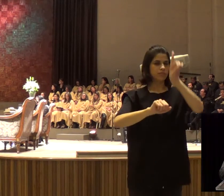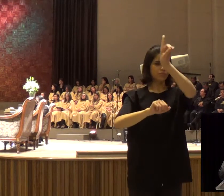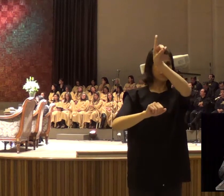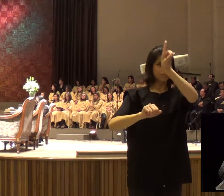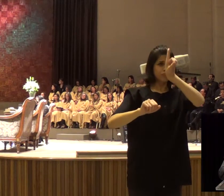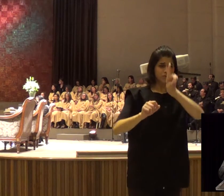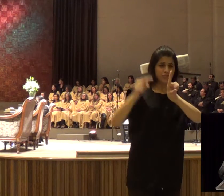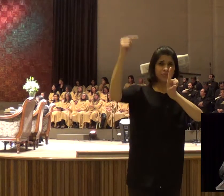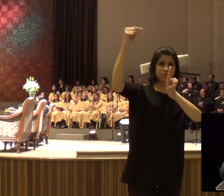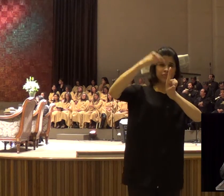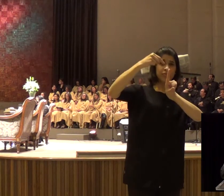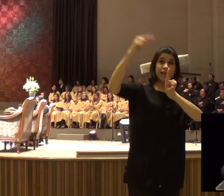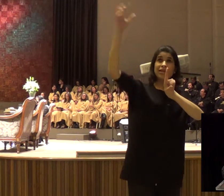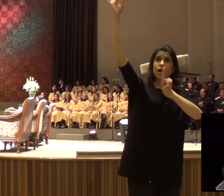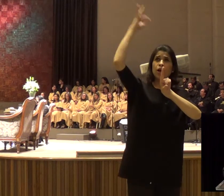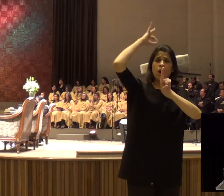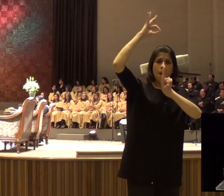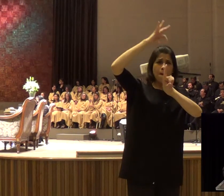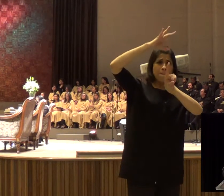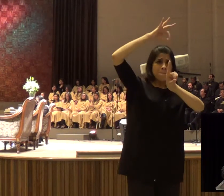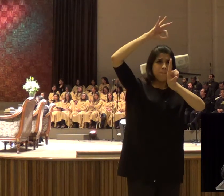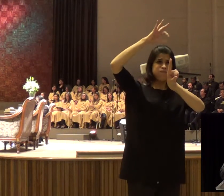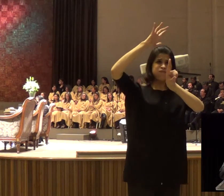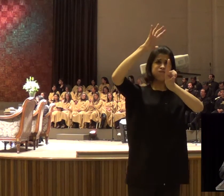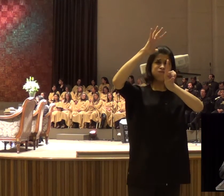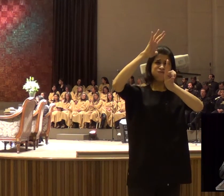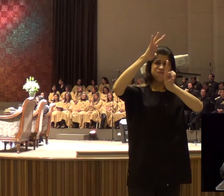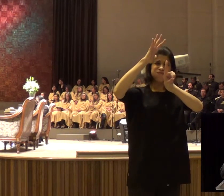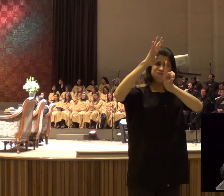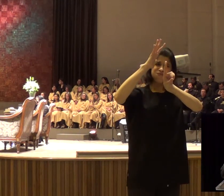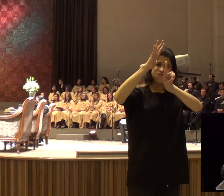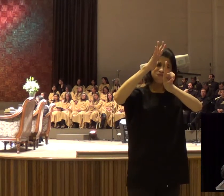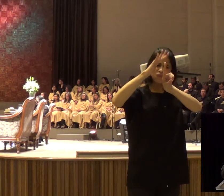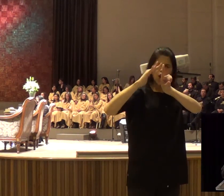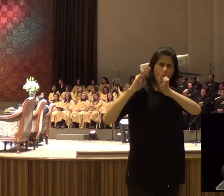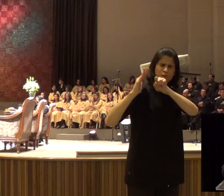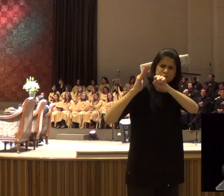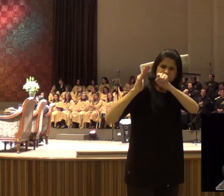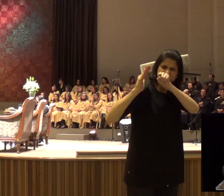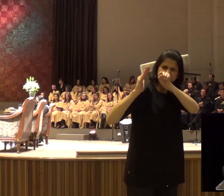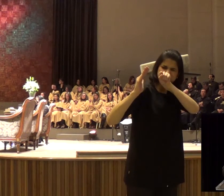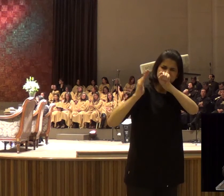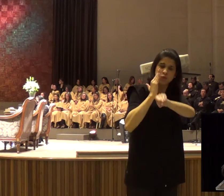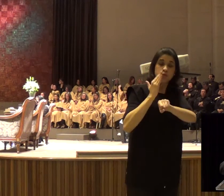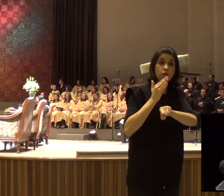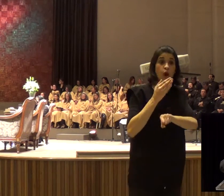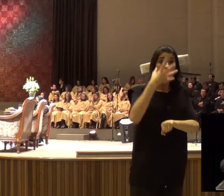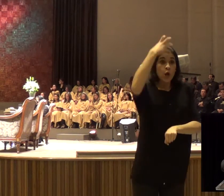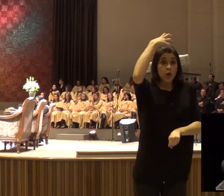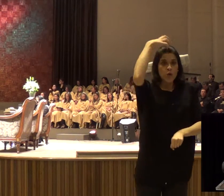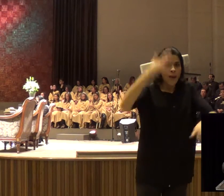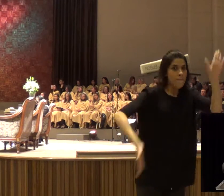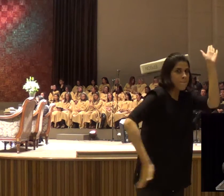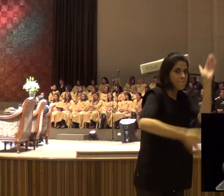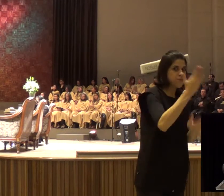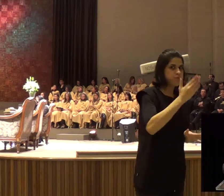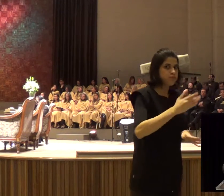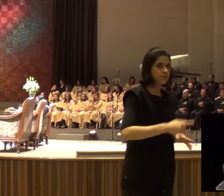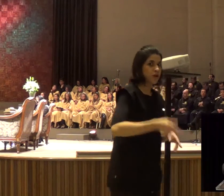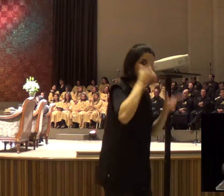o cinto, correu a frente, de Acabe, por todo o caminho, até Jezreel, ele foi na frente, da carruagem, antes da